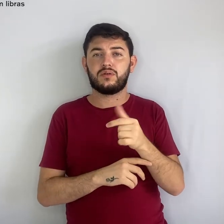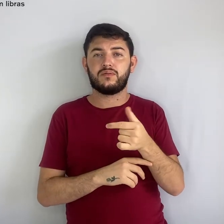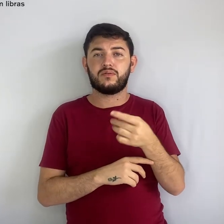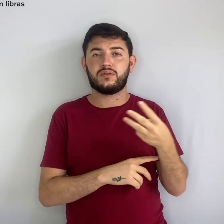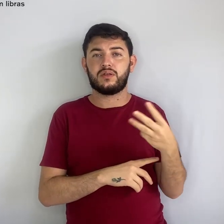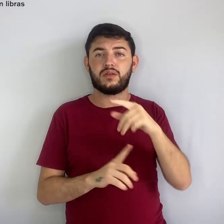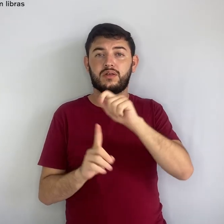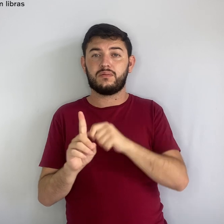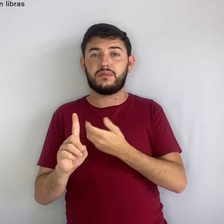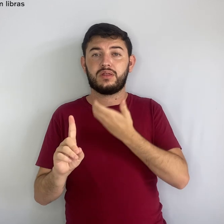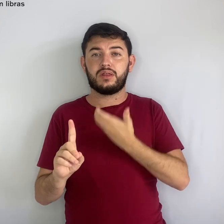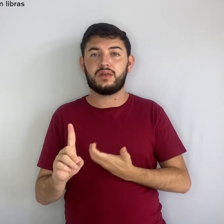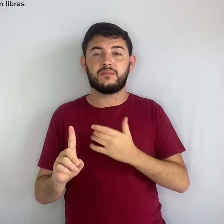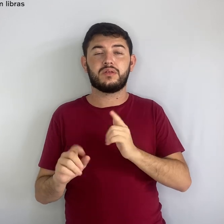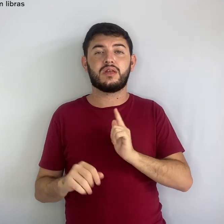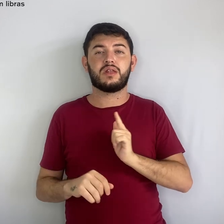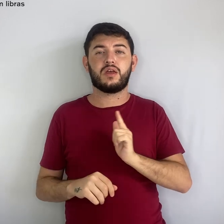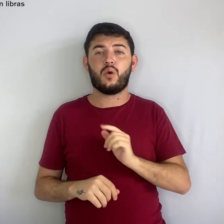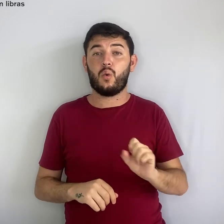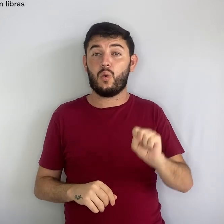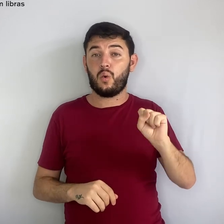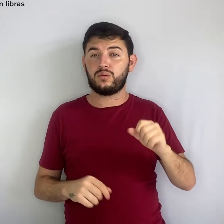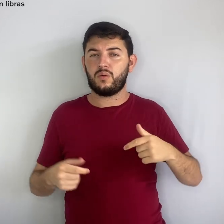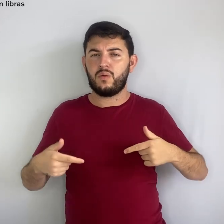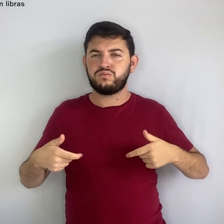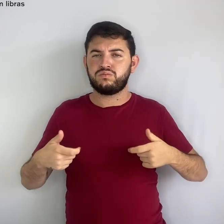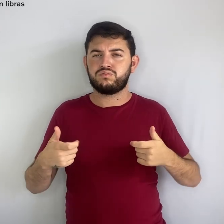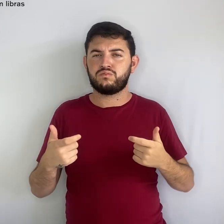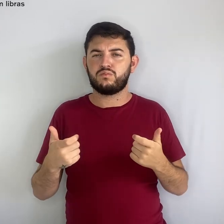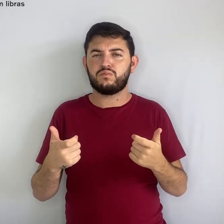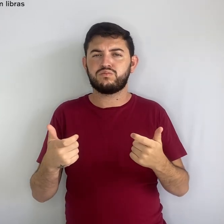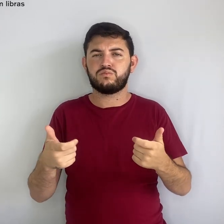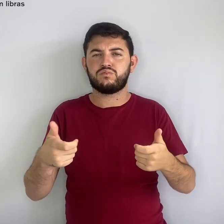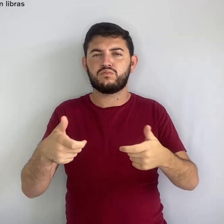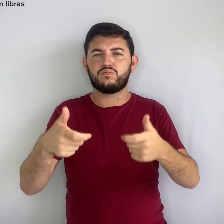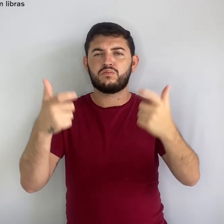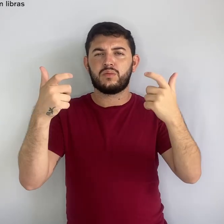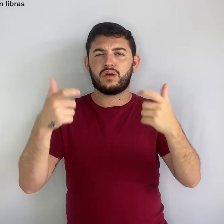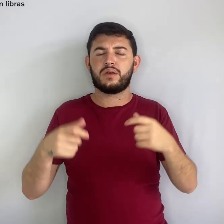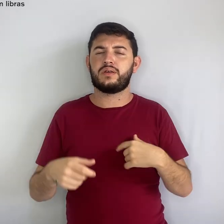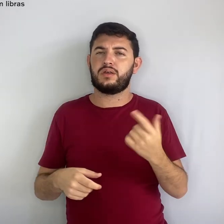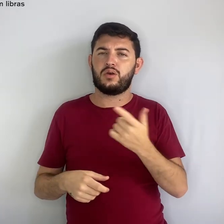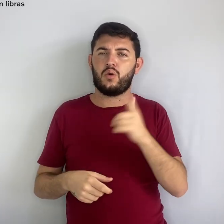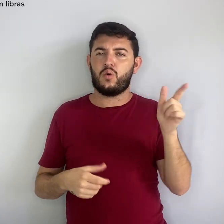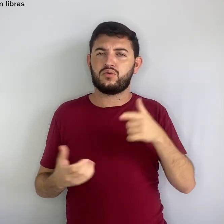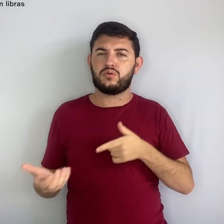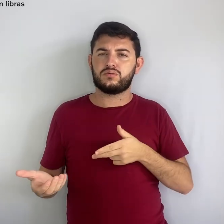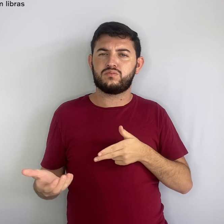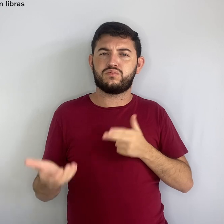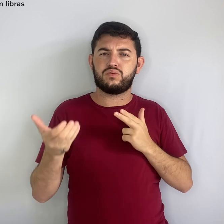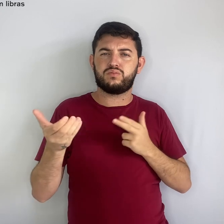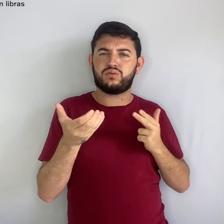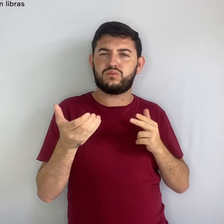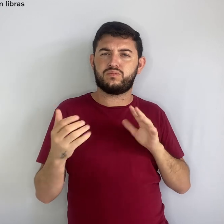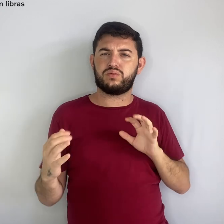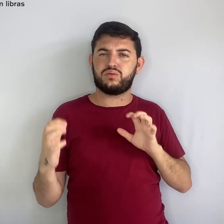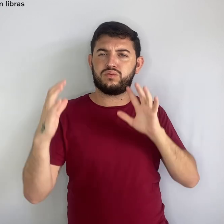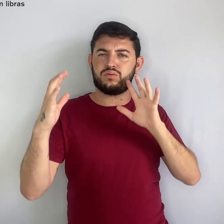oito grandes guerras e outras dezenas de conflitos armados por causa de territórios ou